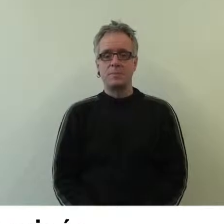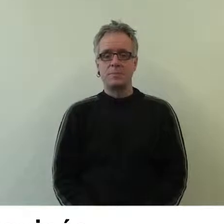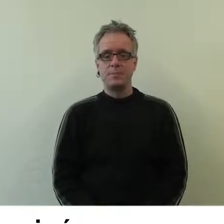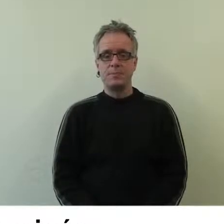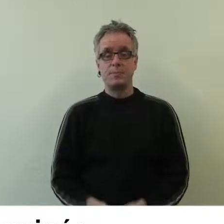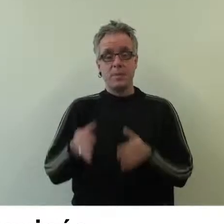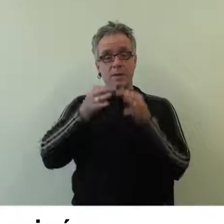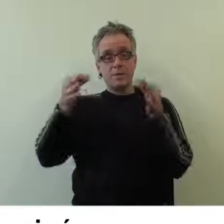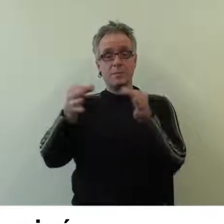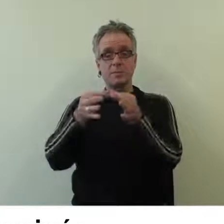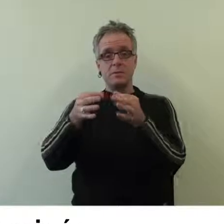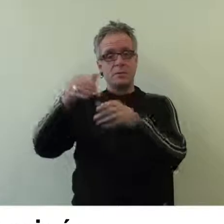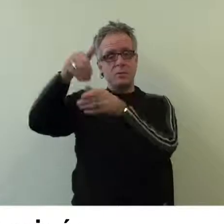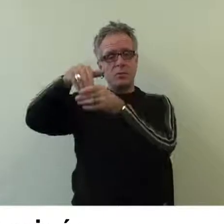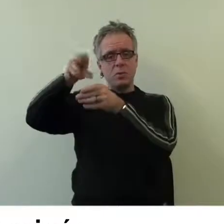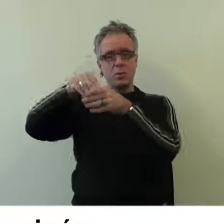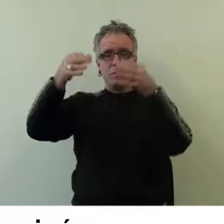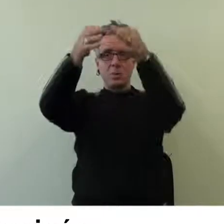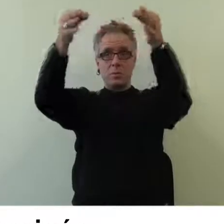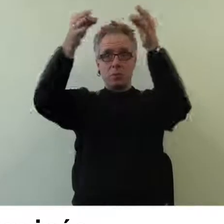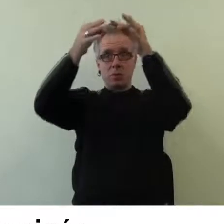La salle est équipée d'une boucle magnétique.